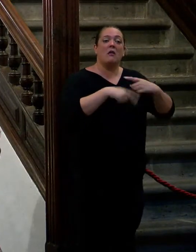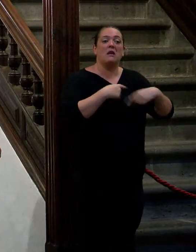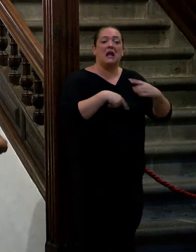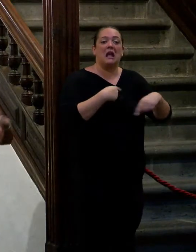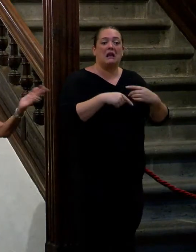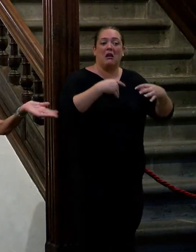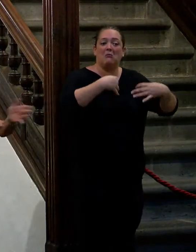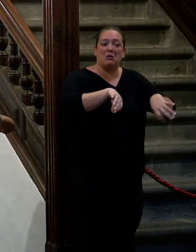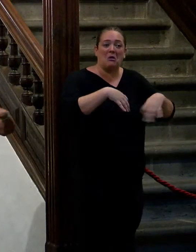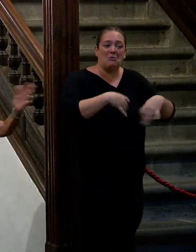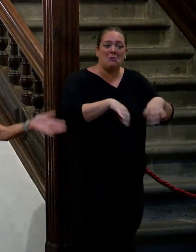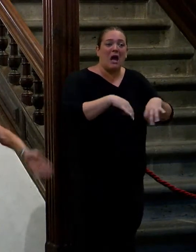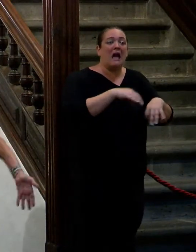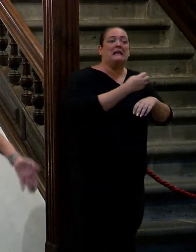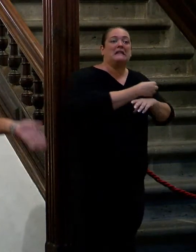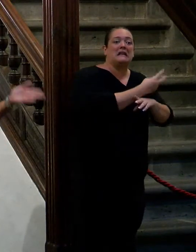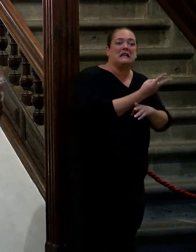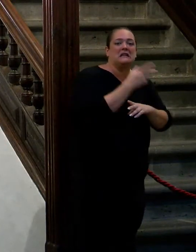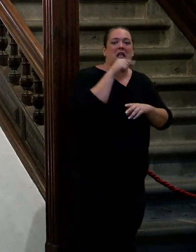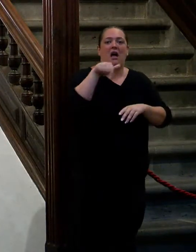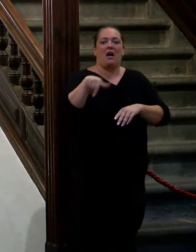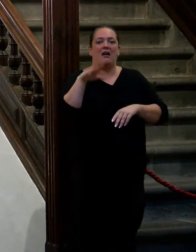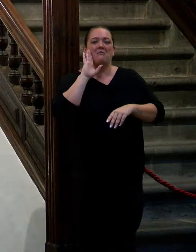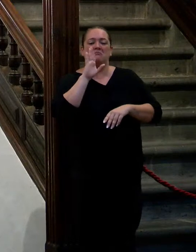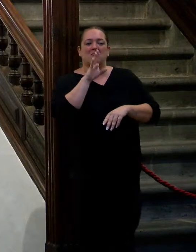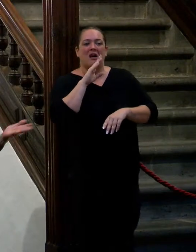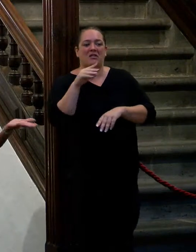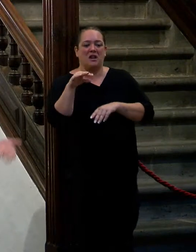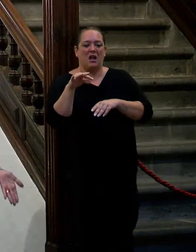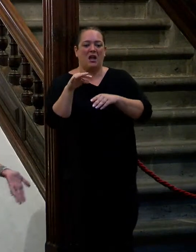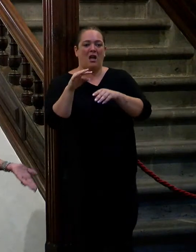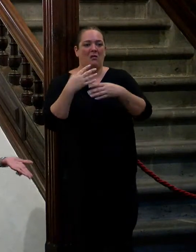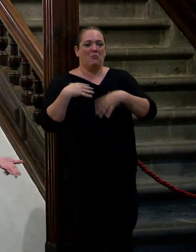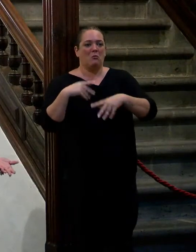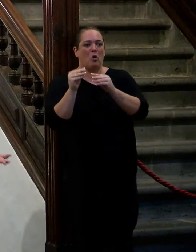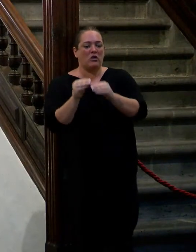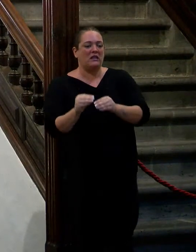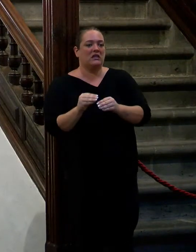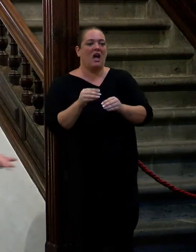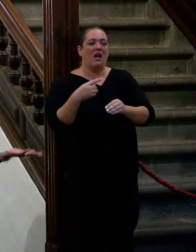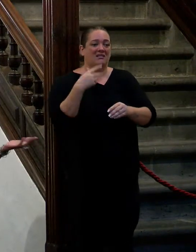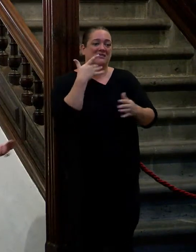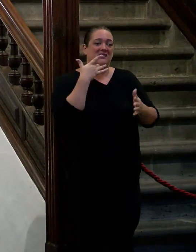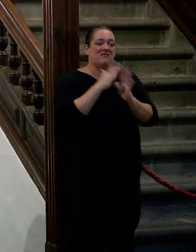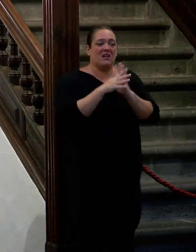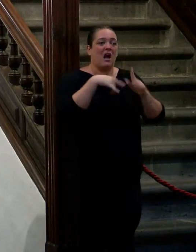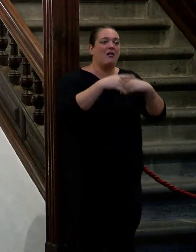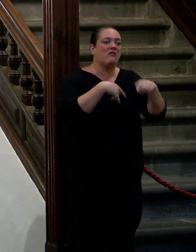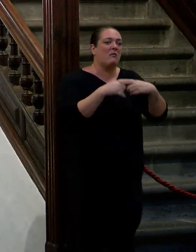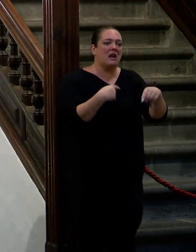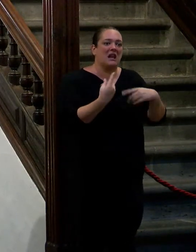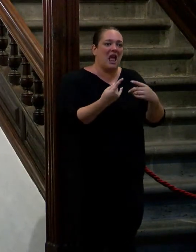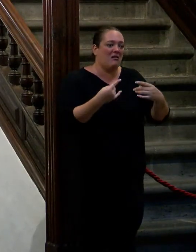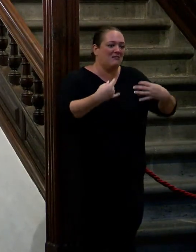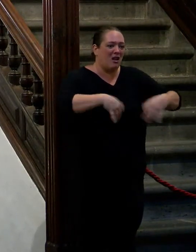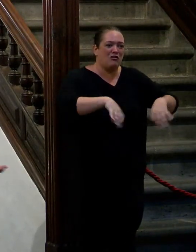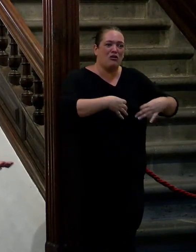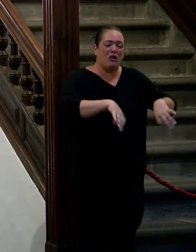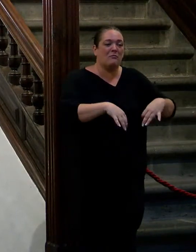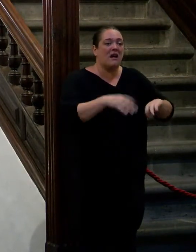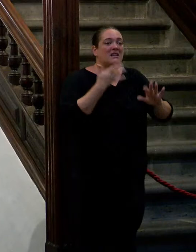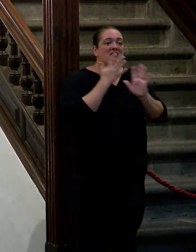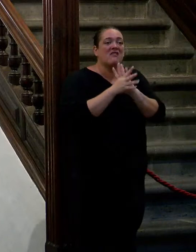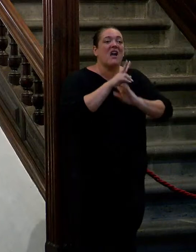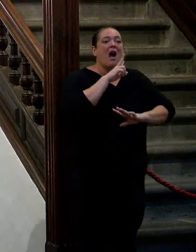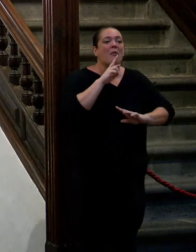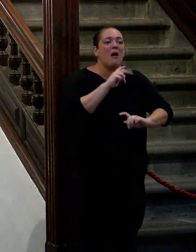taxista mi madre es modista separado matándose vivo mi tía es modista también mi abuela la portería pero son cosas que te enseñan y son valores que se quedan